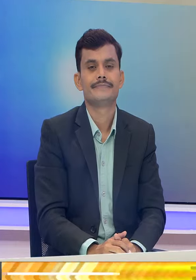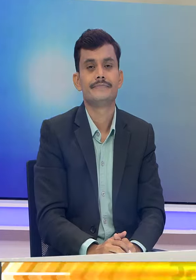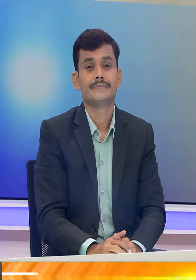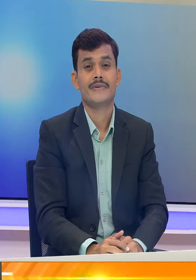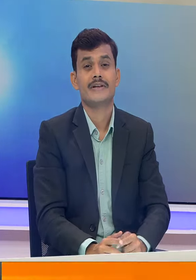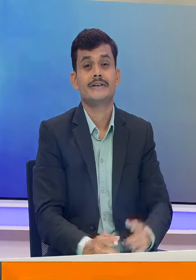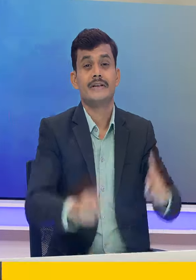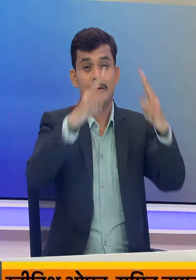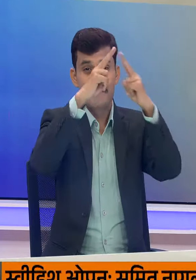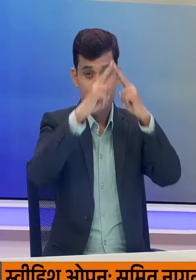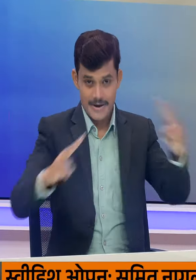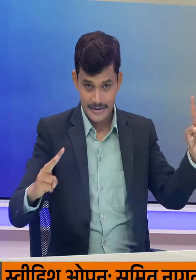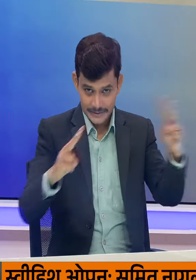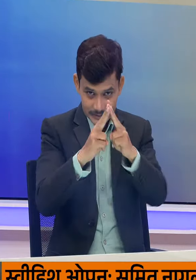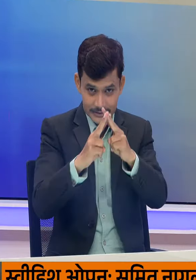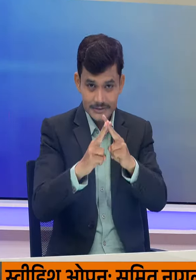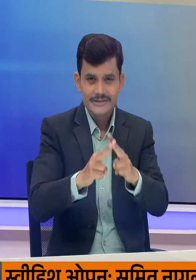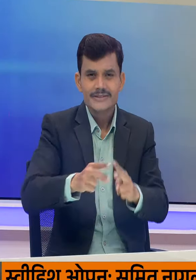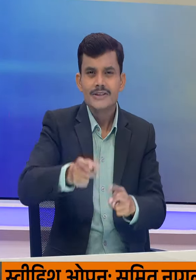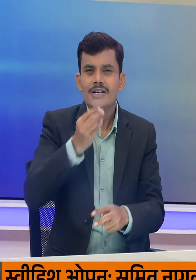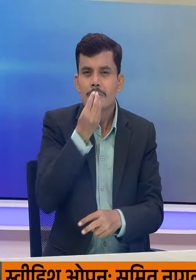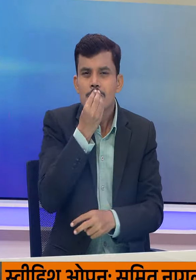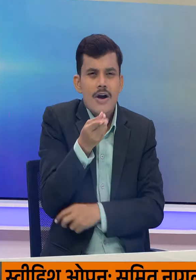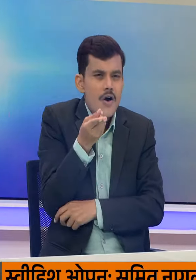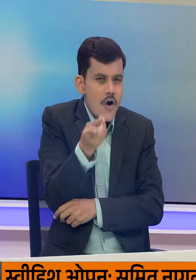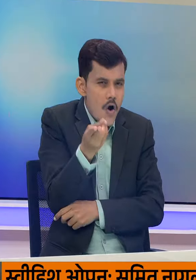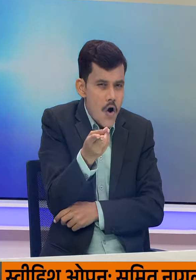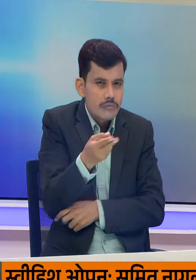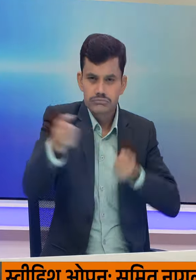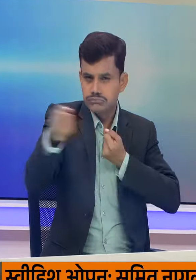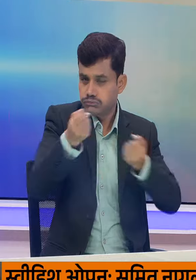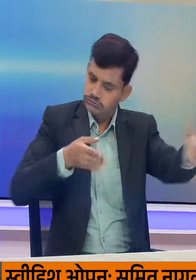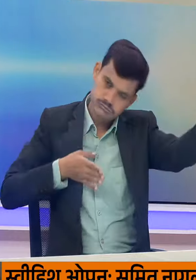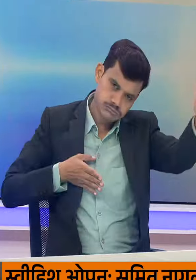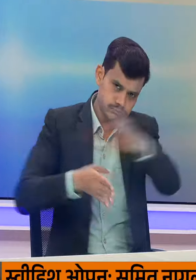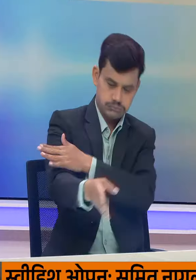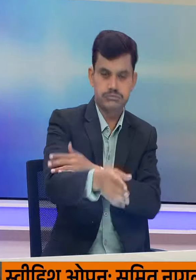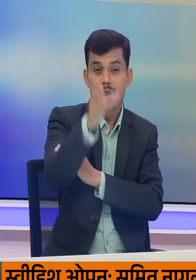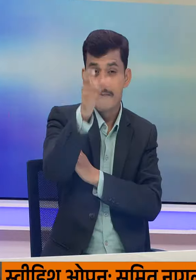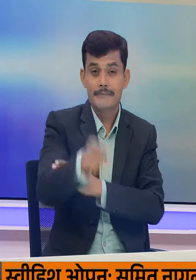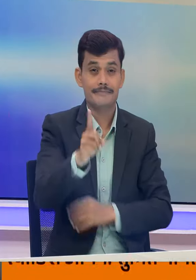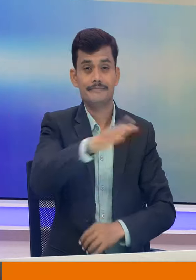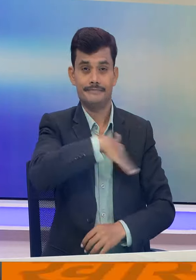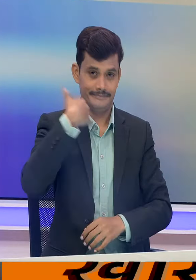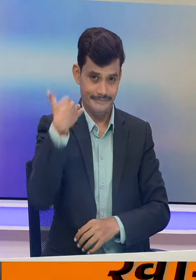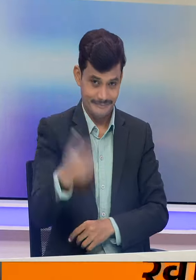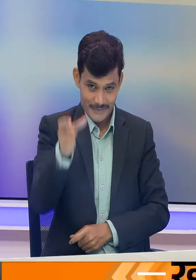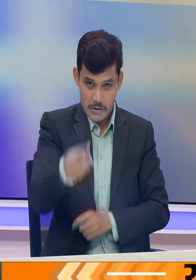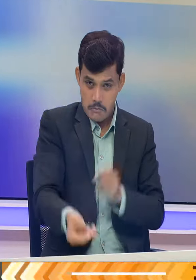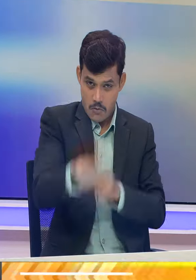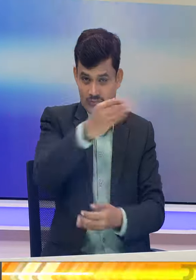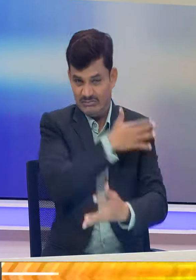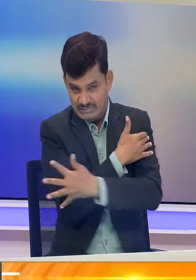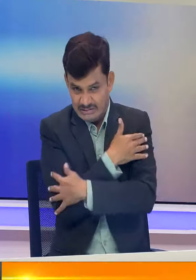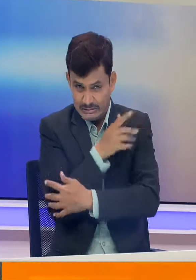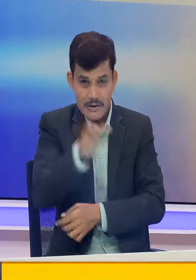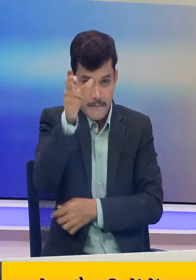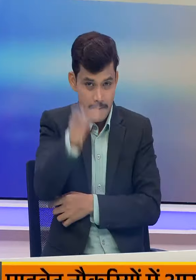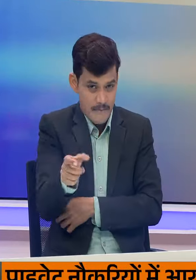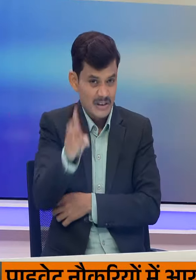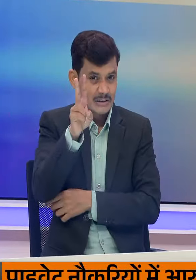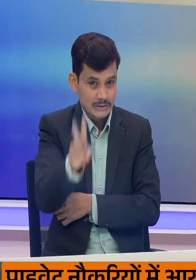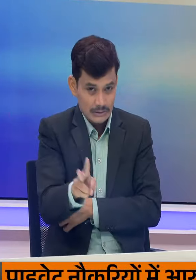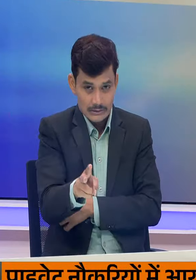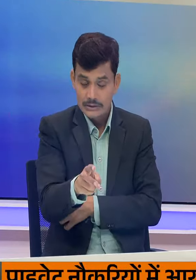वहीं पैरिस में एक कैफे में कार के खुश्चानी से एक अव्यक्ती की मौत हो गई और अन्य कई लोग इसमें खायल हो गई है दो लोगों की हालत